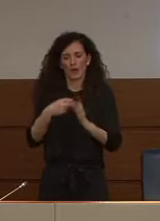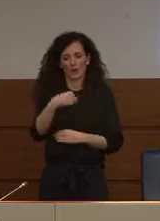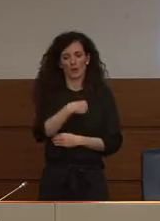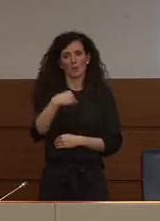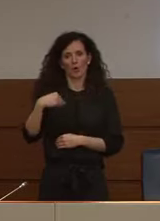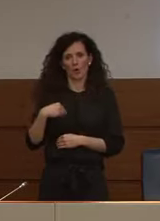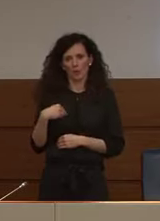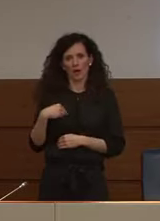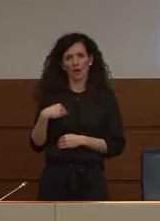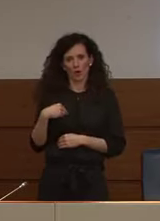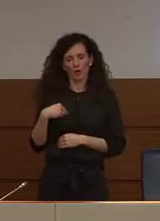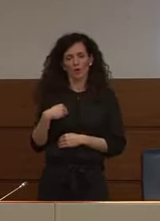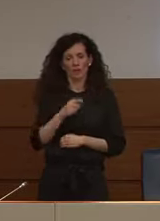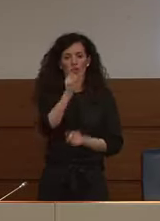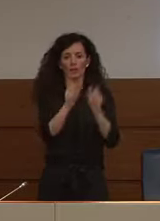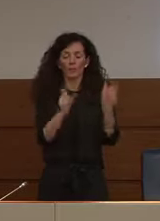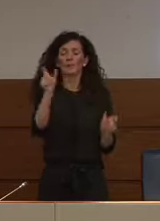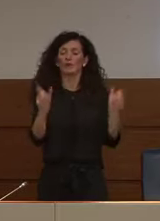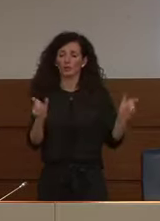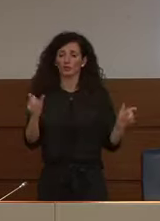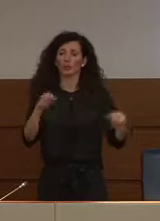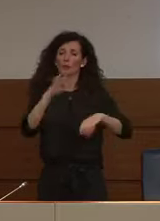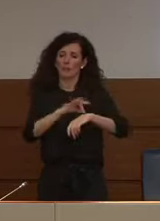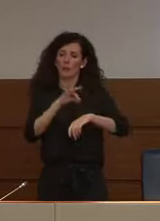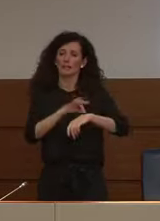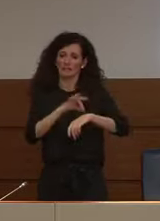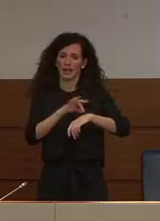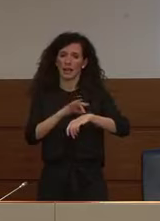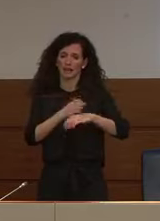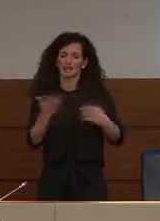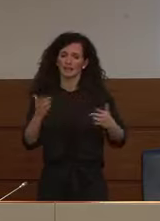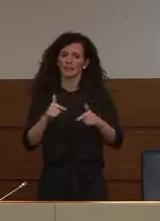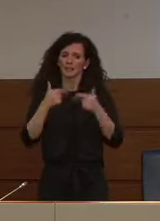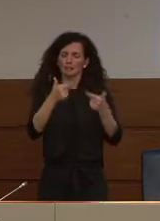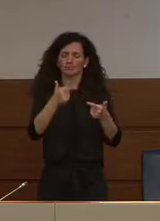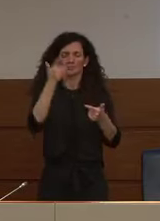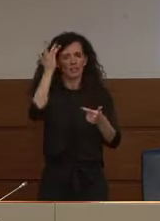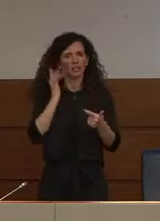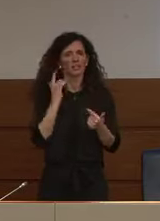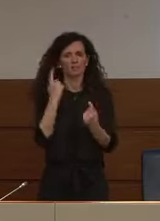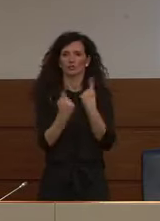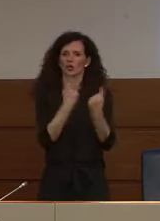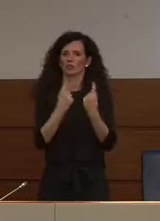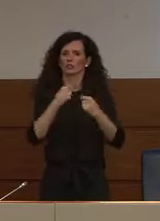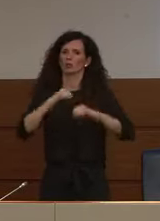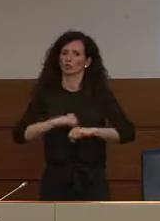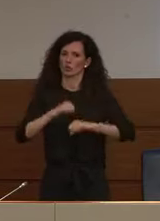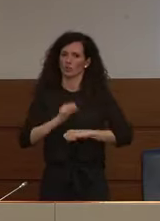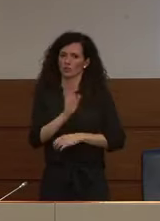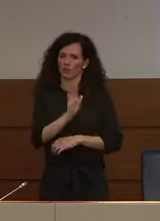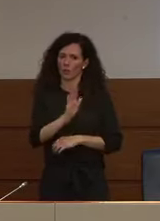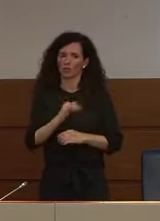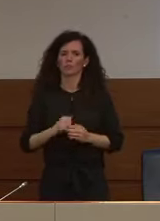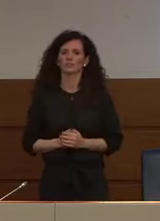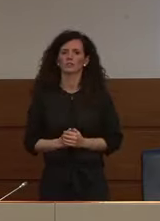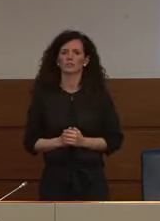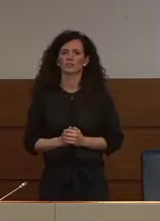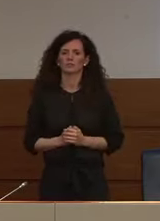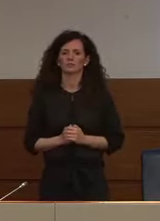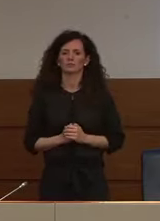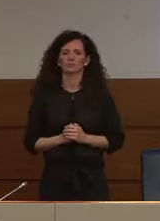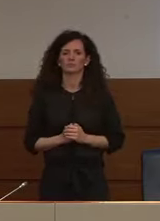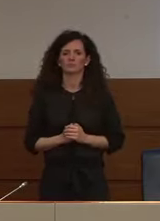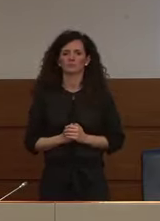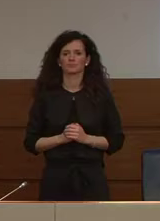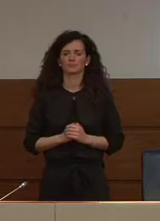maniera assolutamente determinante. E per fare tutto questo, qui vengo al